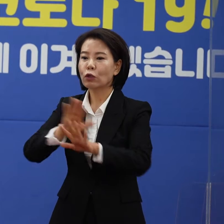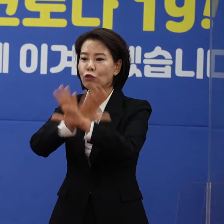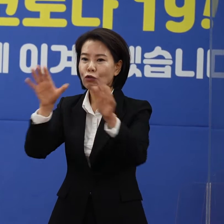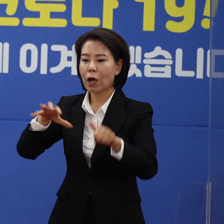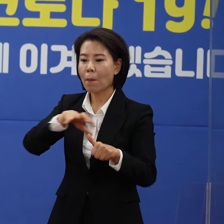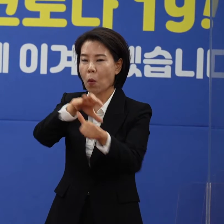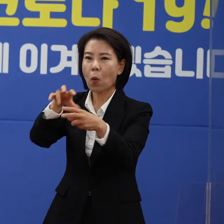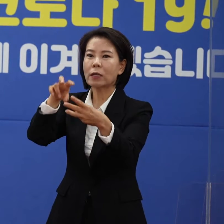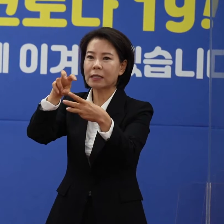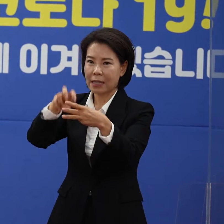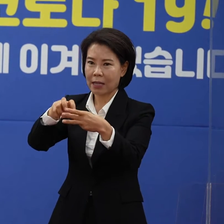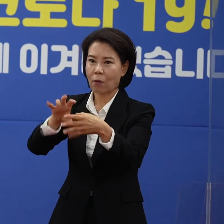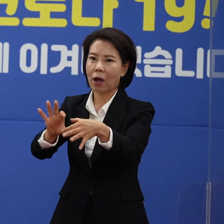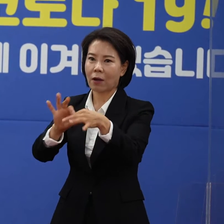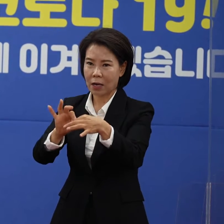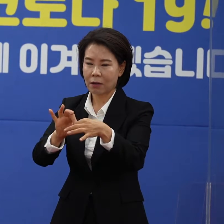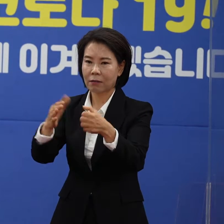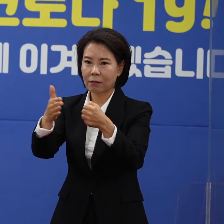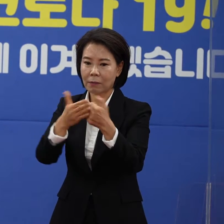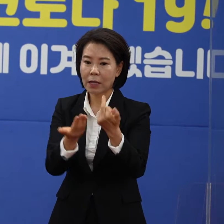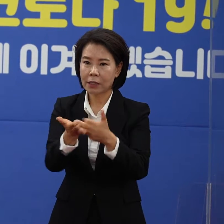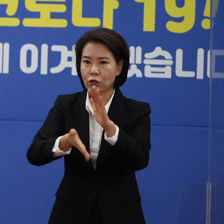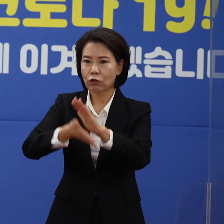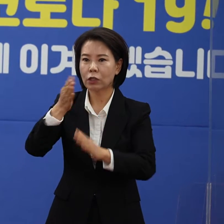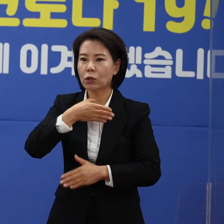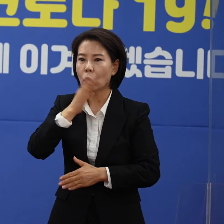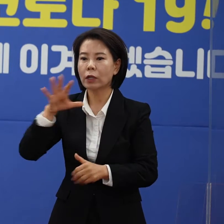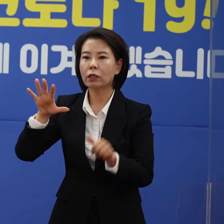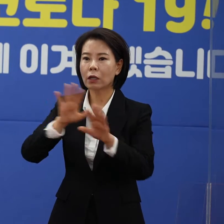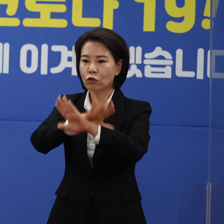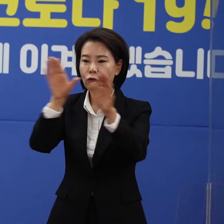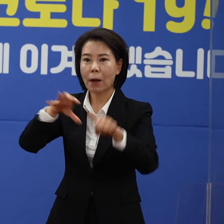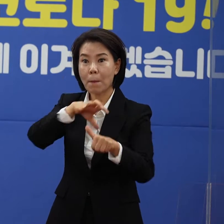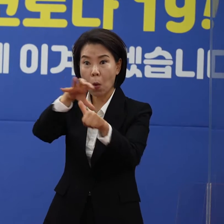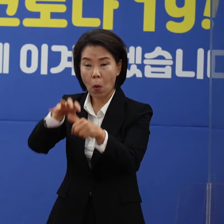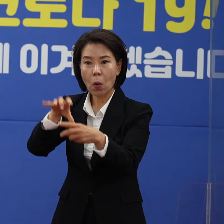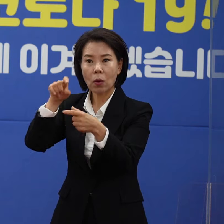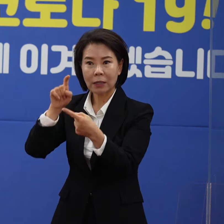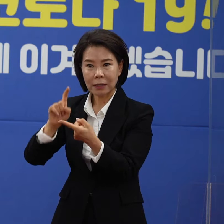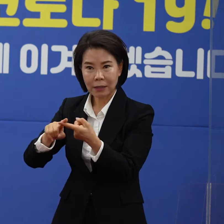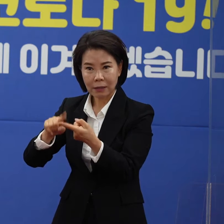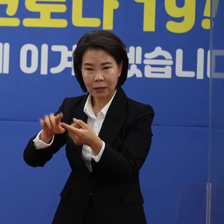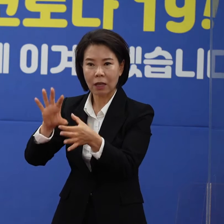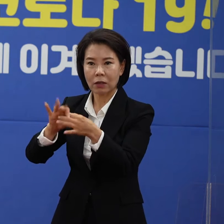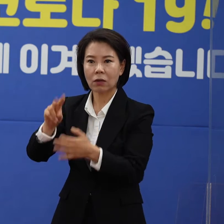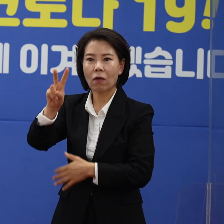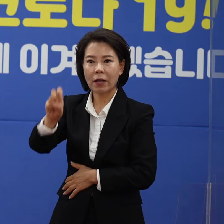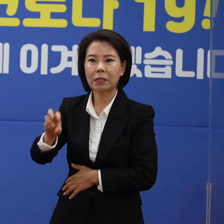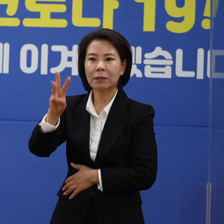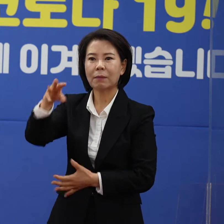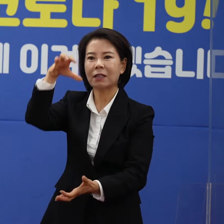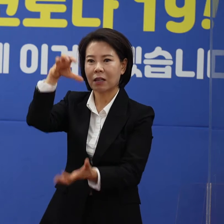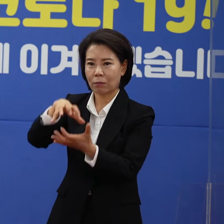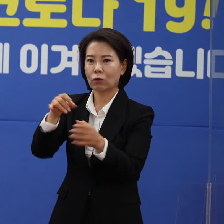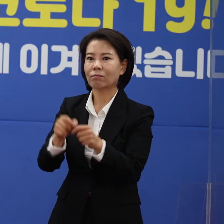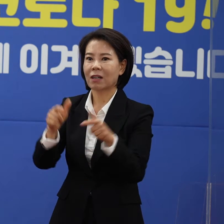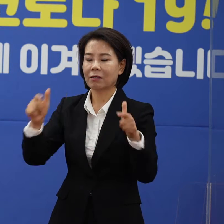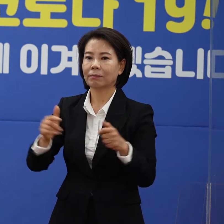연관되어 있습니다. 이로써 제주시 노인주간보호센터 관련 확진자는 총 23명으로 늘었습니다.